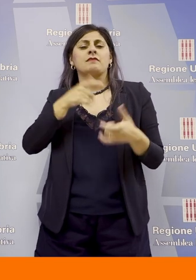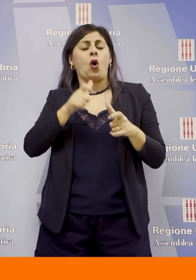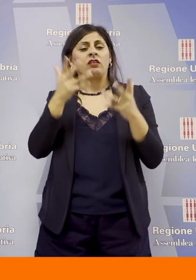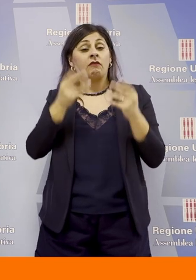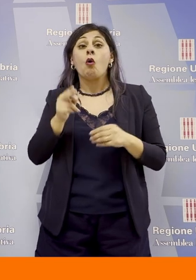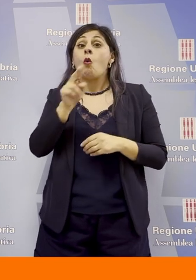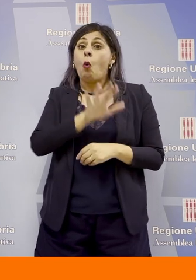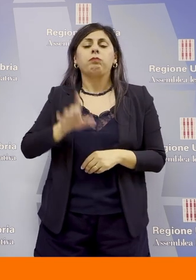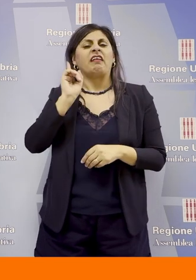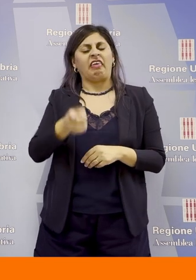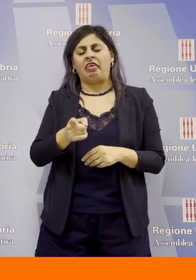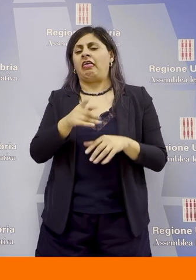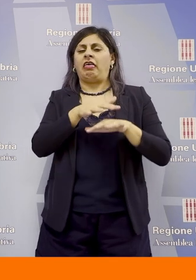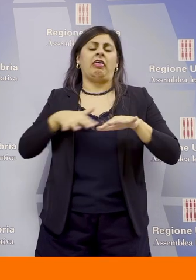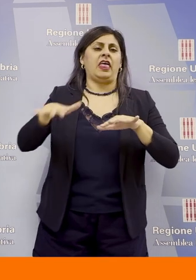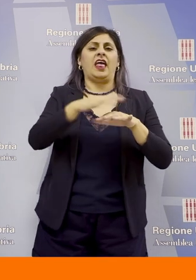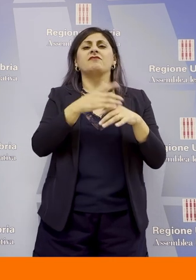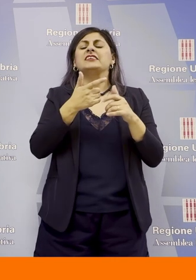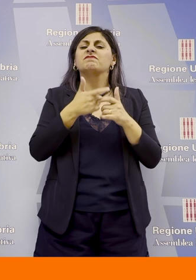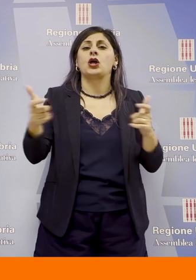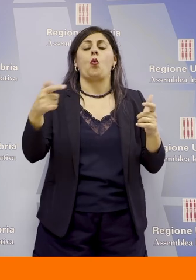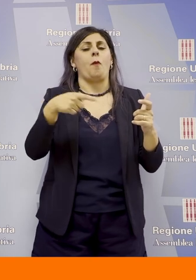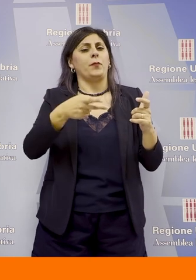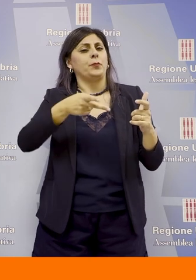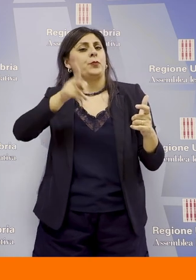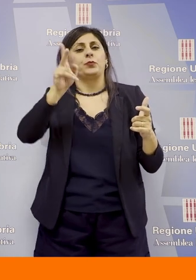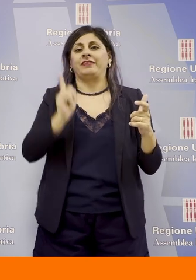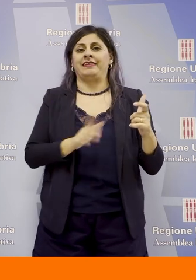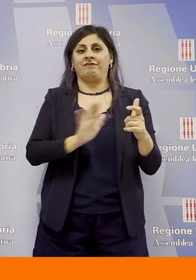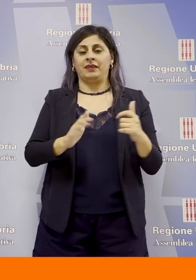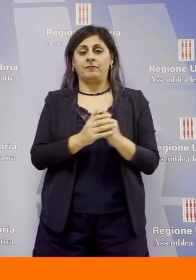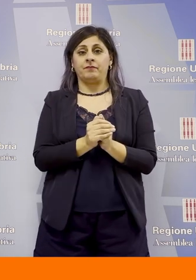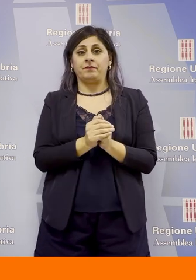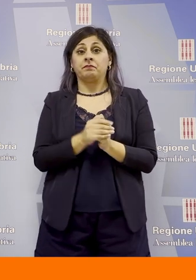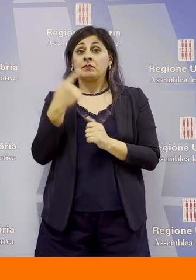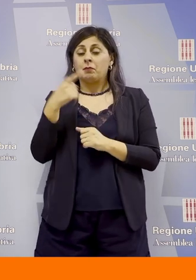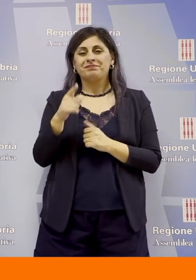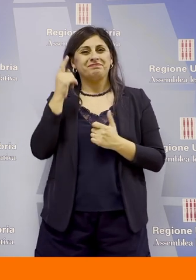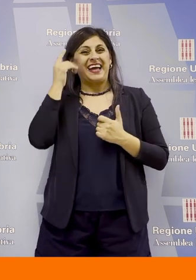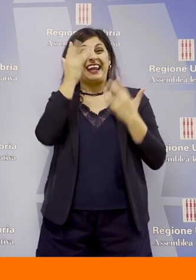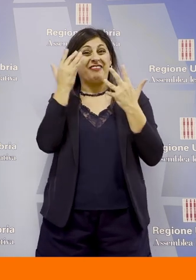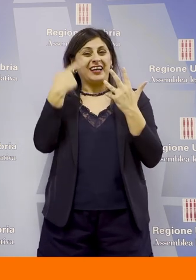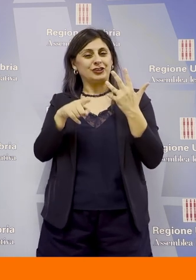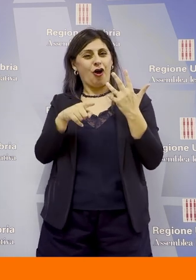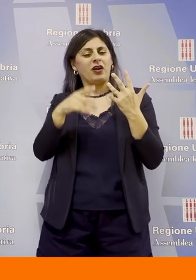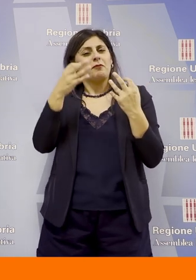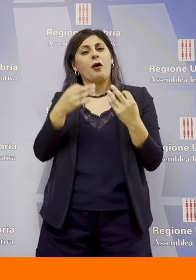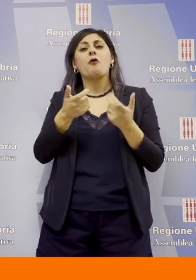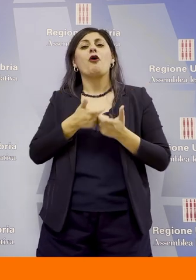Umbria devono trovare spazio per uno sviluppo importante e significativo. Sono alcune considerazioni emerse nel corso del convegno